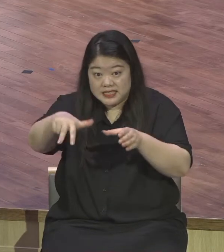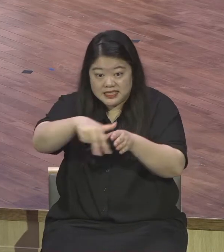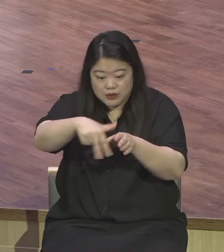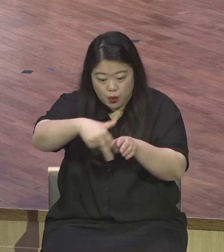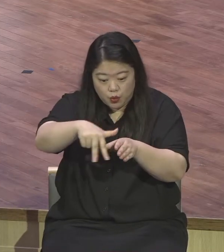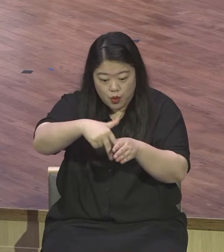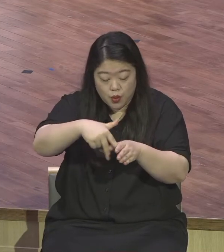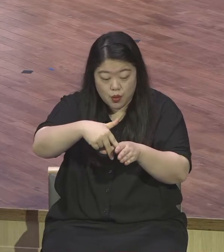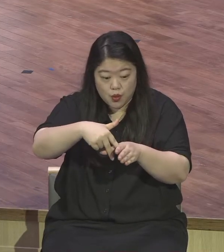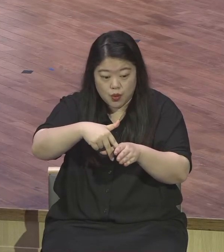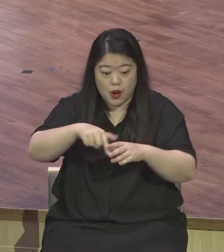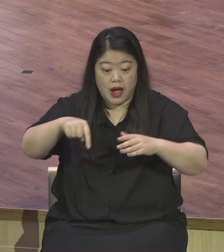공통점이 뭡니까